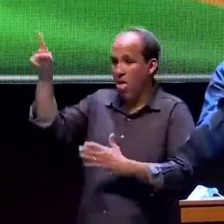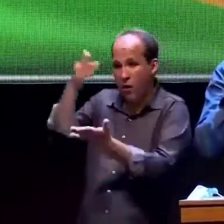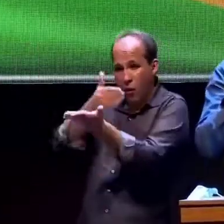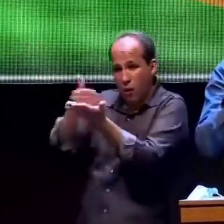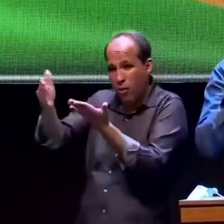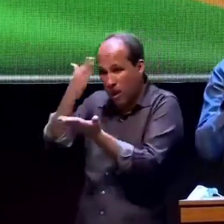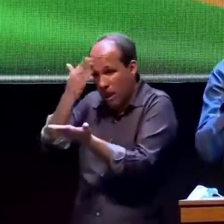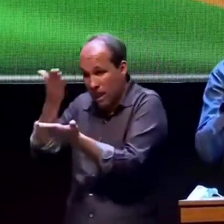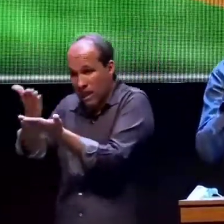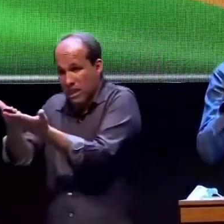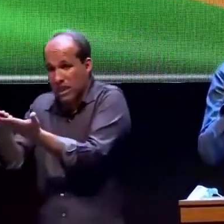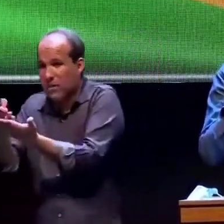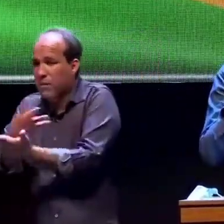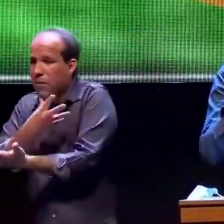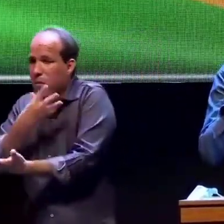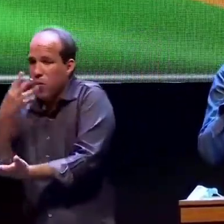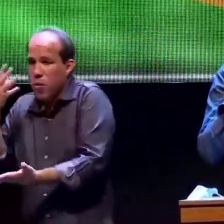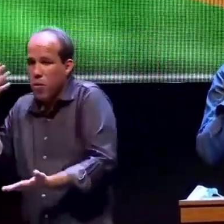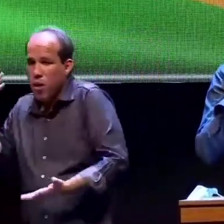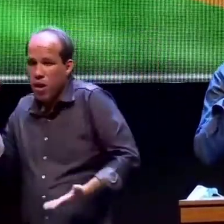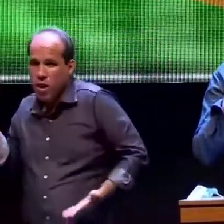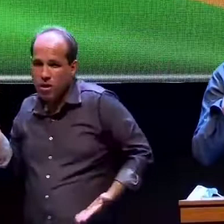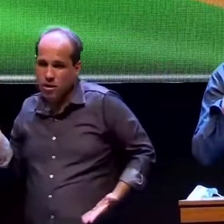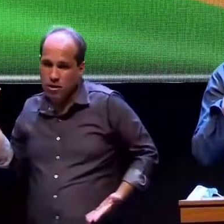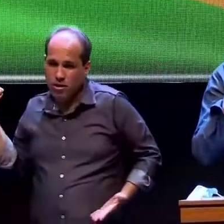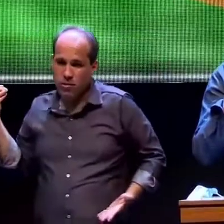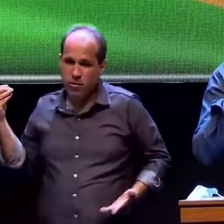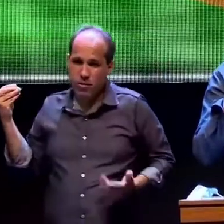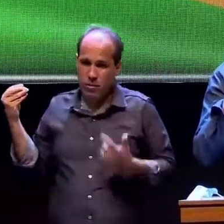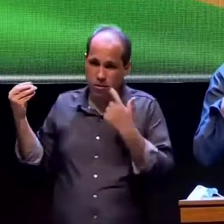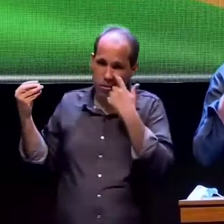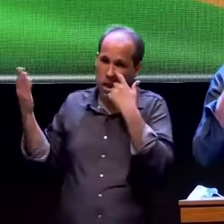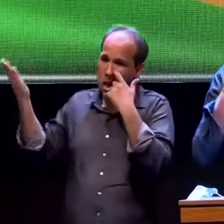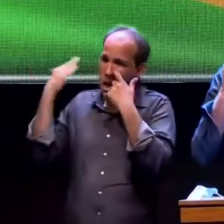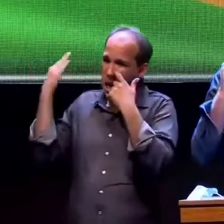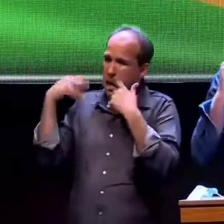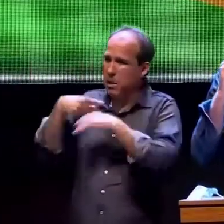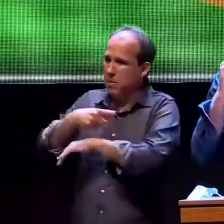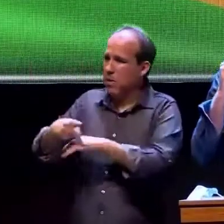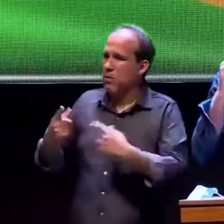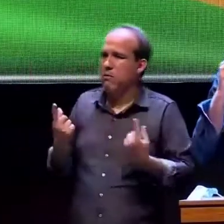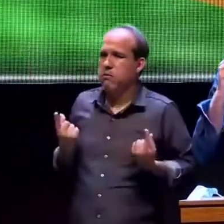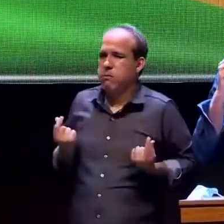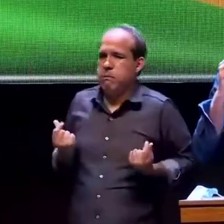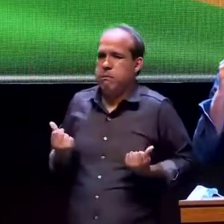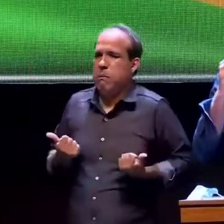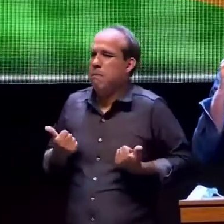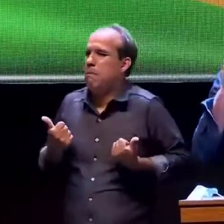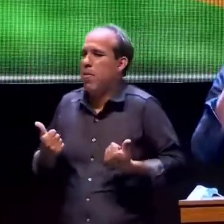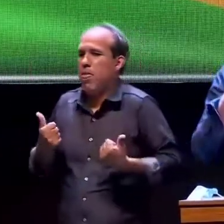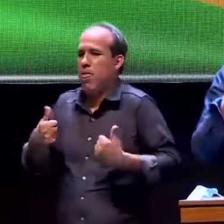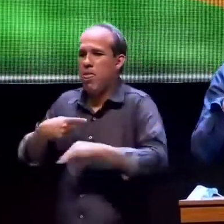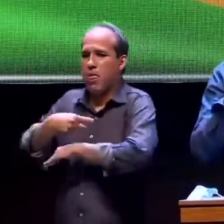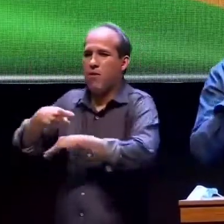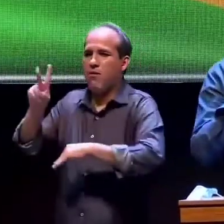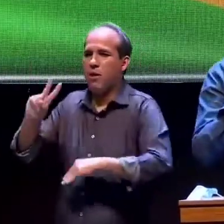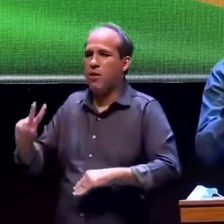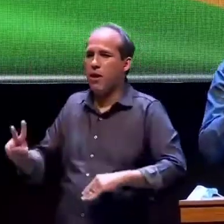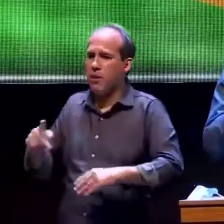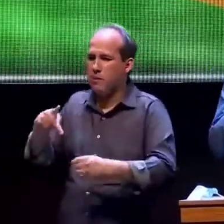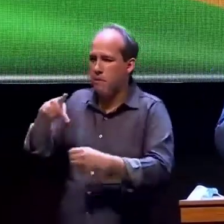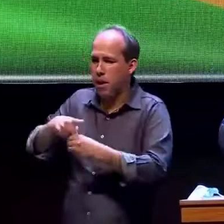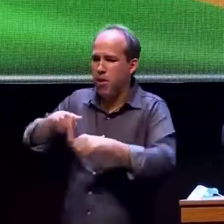nas coisas fáceis um país riquíssimo com a Venezuela em petróleo